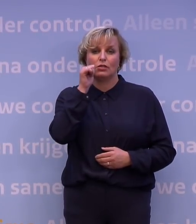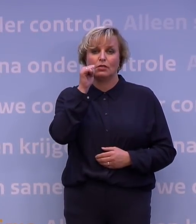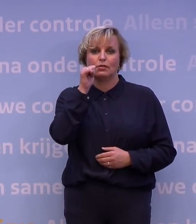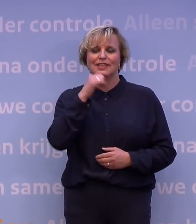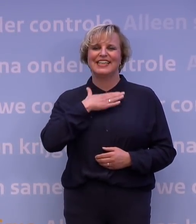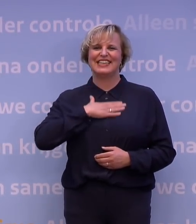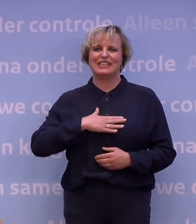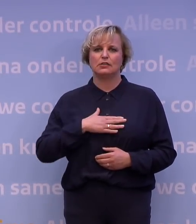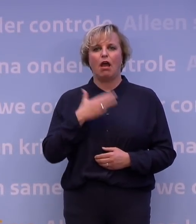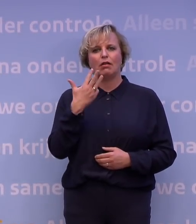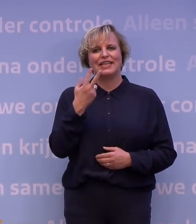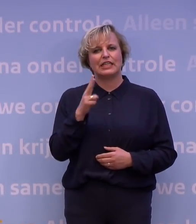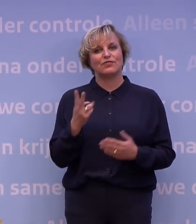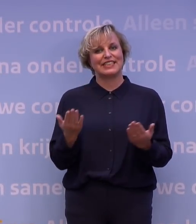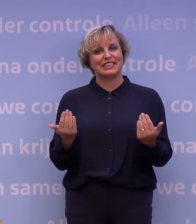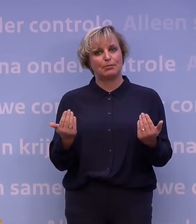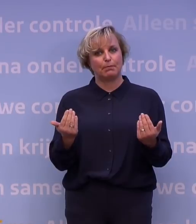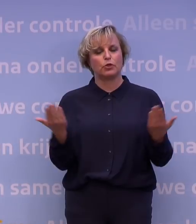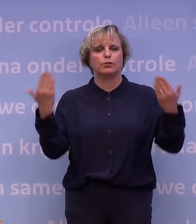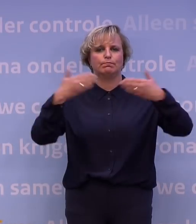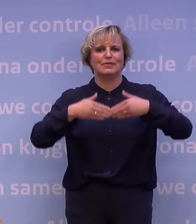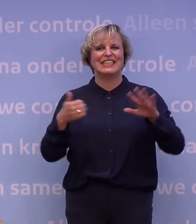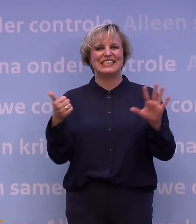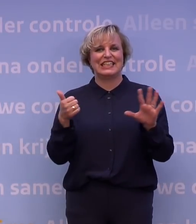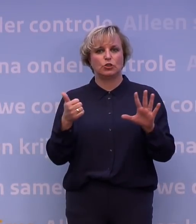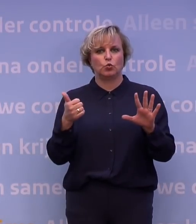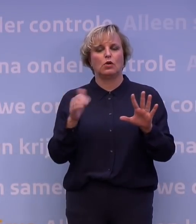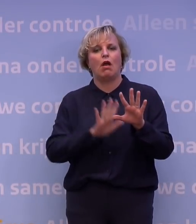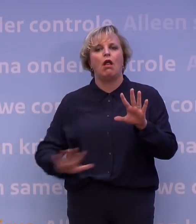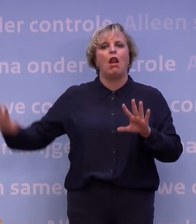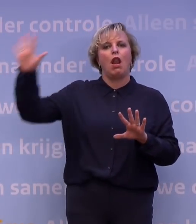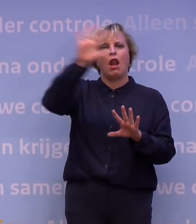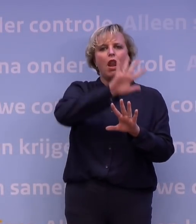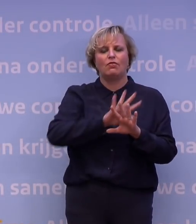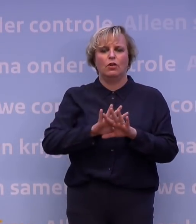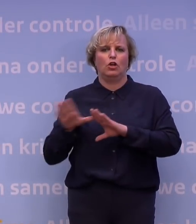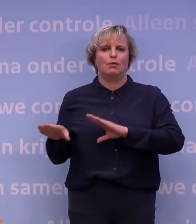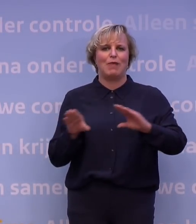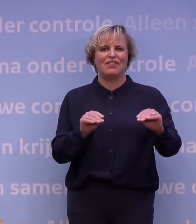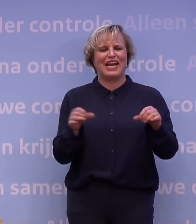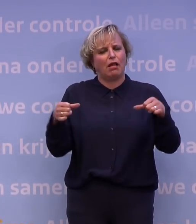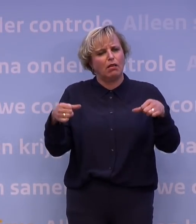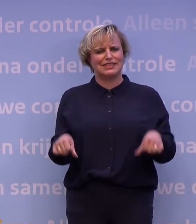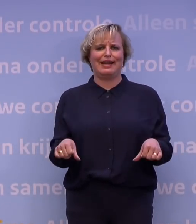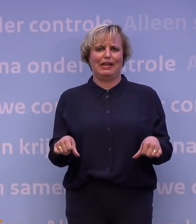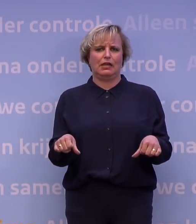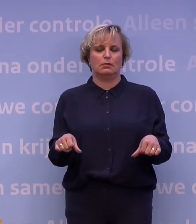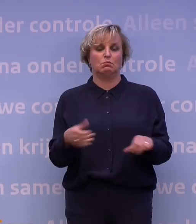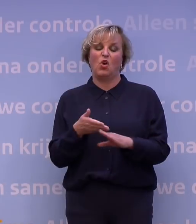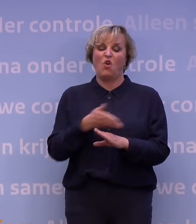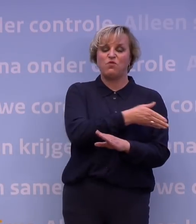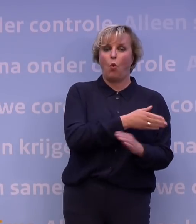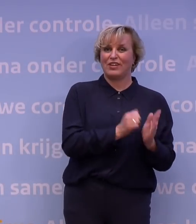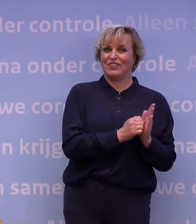29 september, 6 uur s'avonds, gelden landelijk strengere maatregelen waarvan we voor het weekend